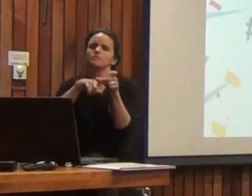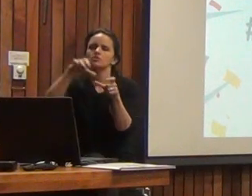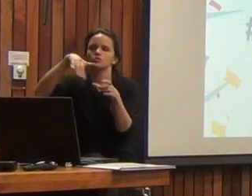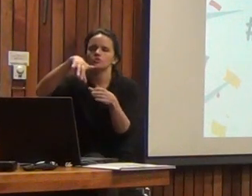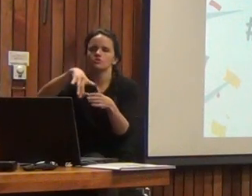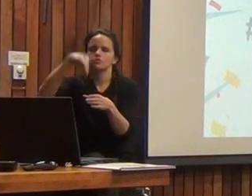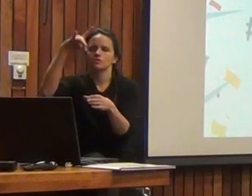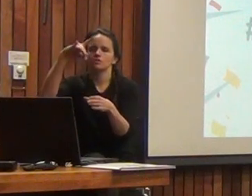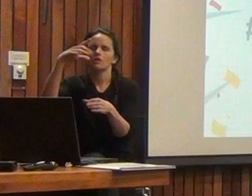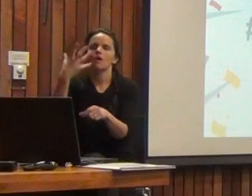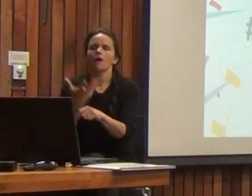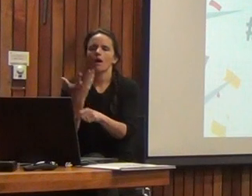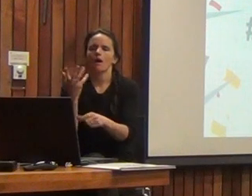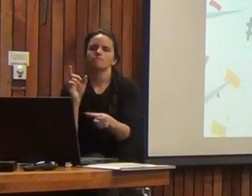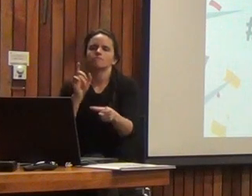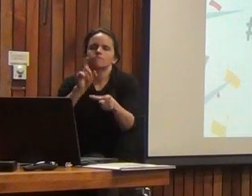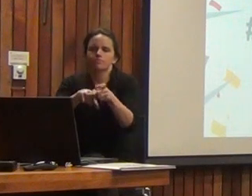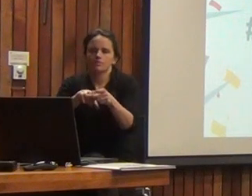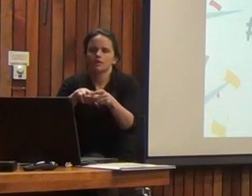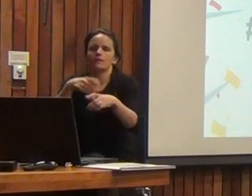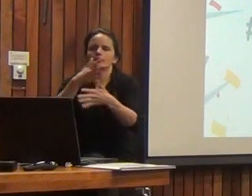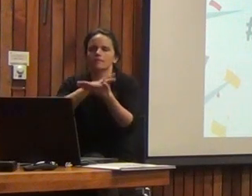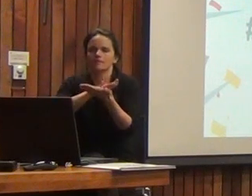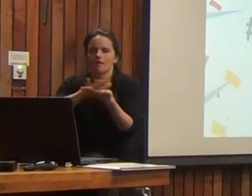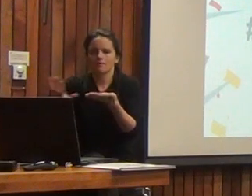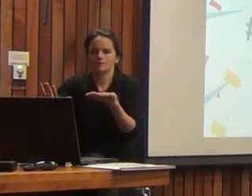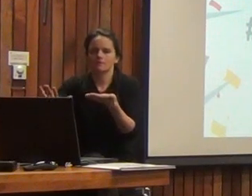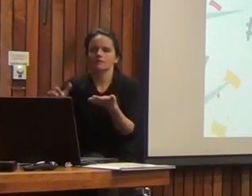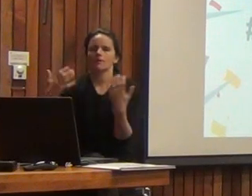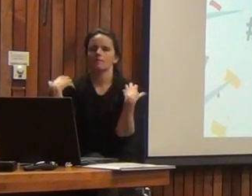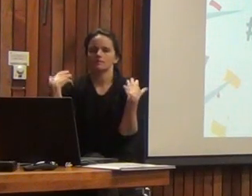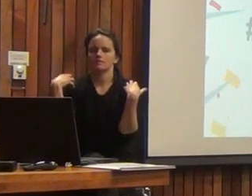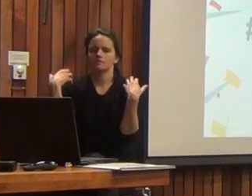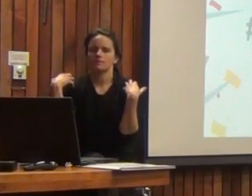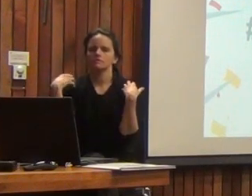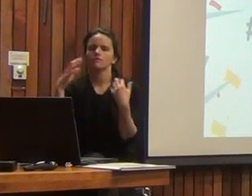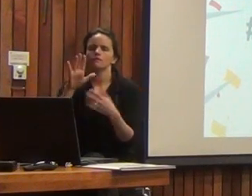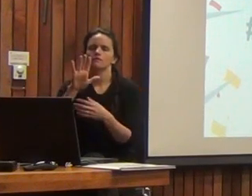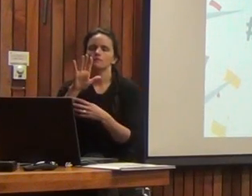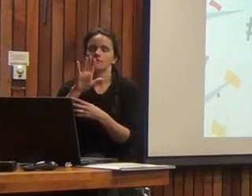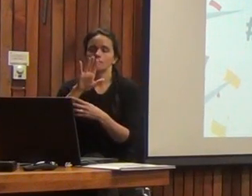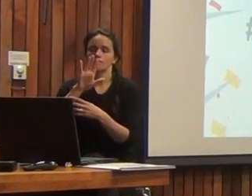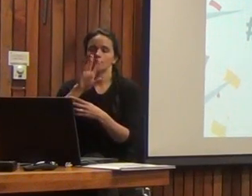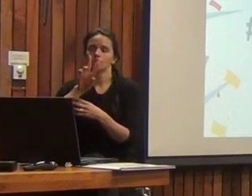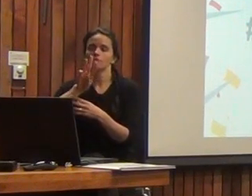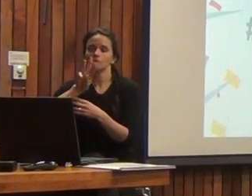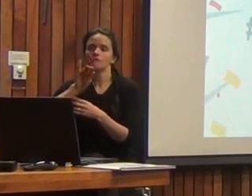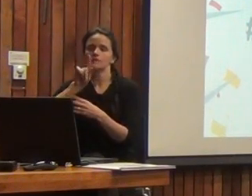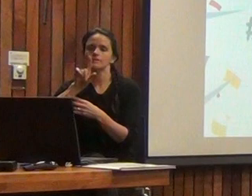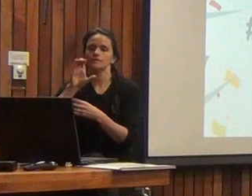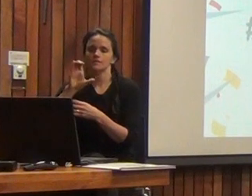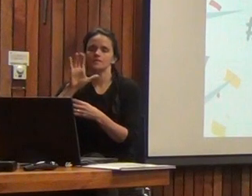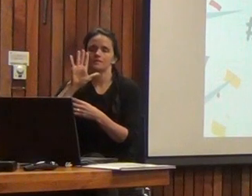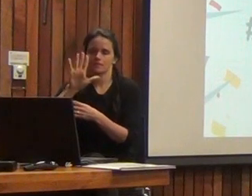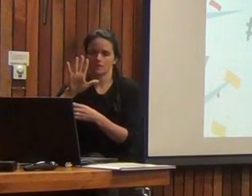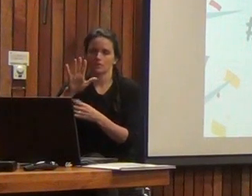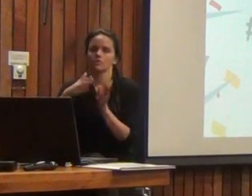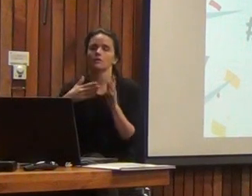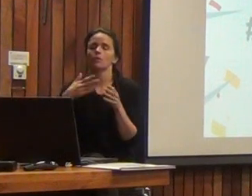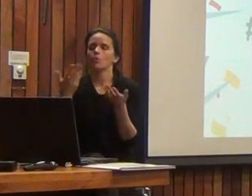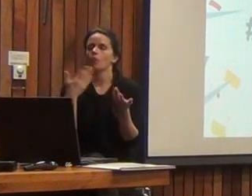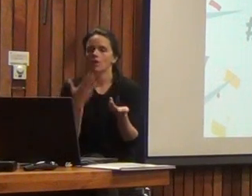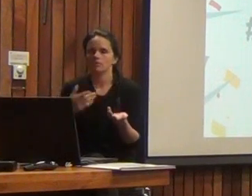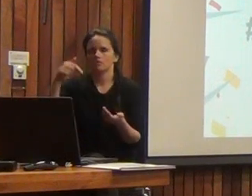sorteo de un cupo gratis para una capacitación BIS-5 a nivel inicial. Y este sorteo se realizará al final de la presentación.